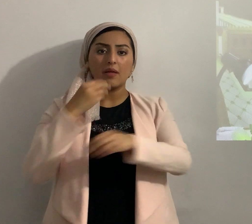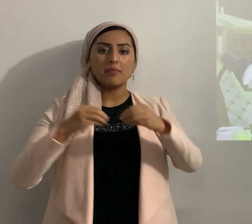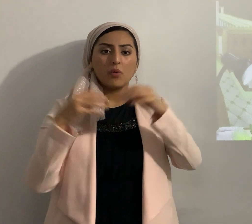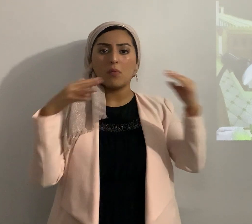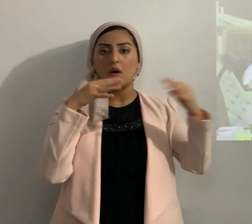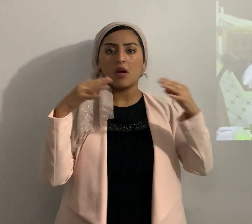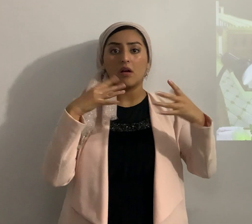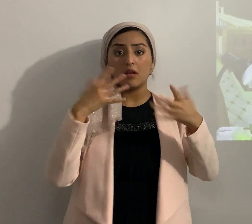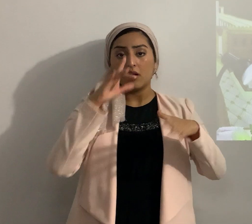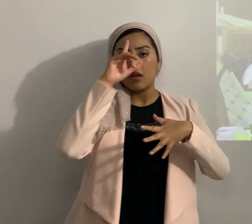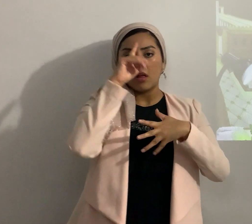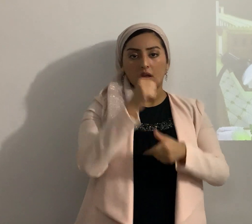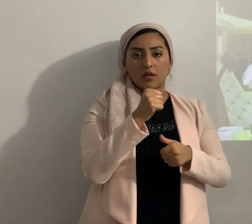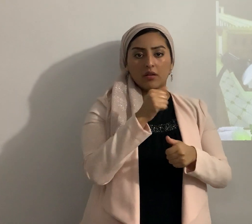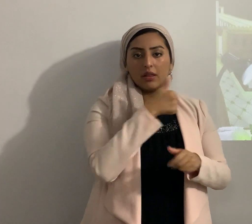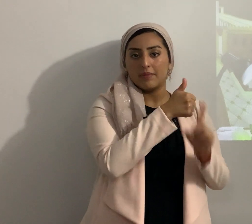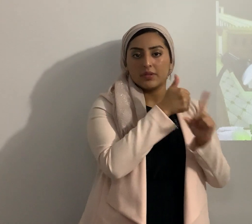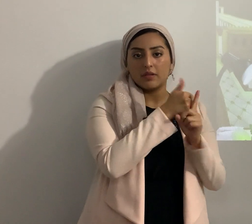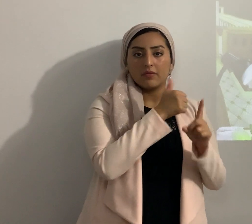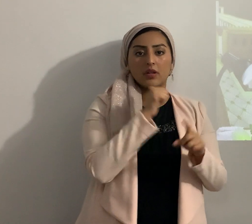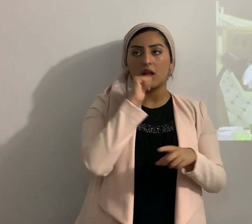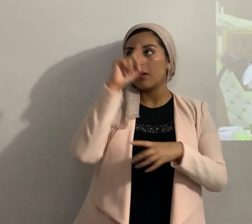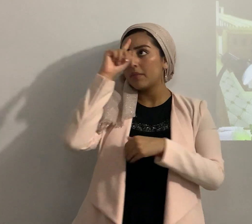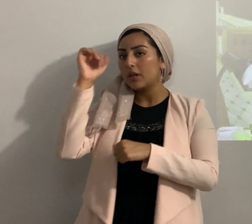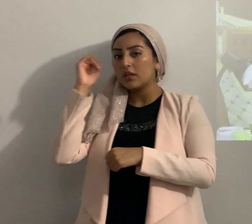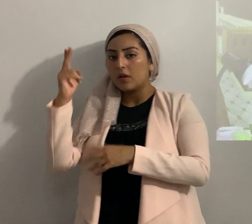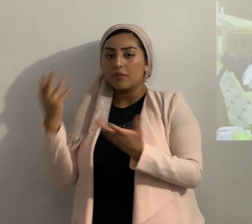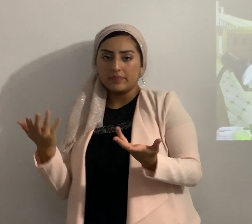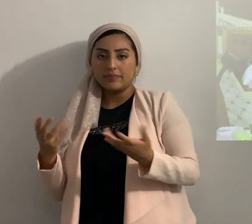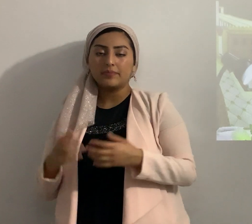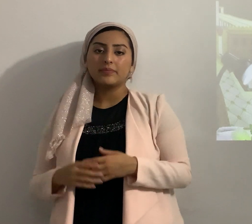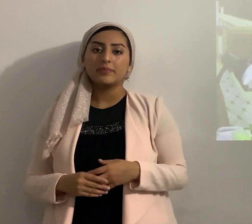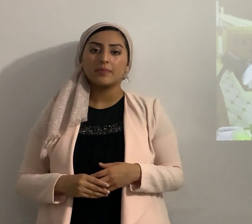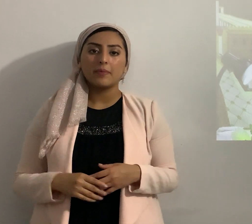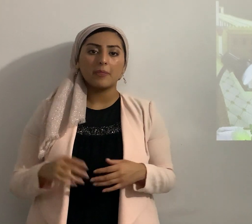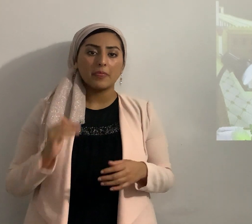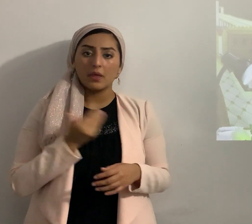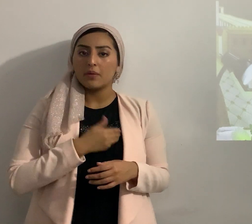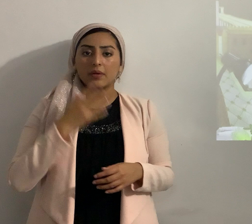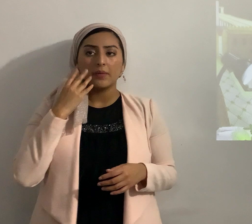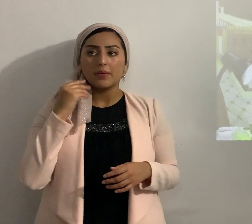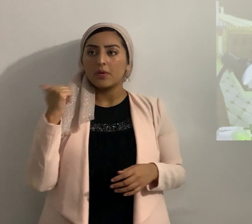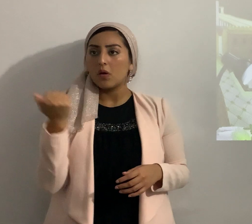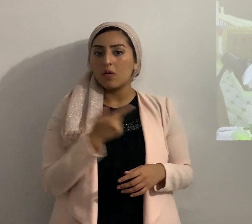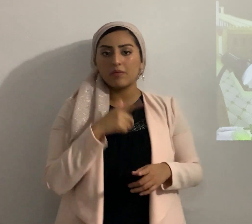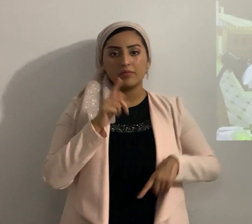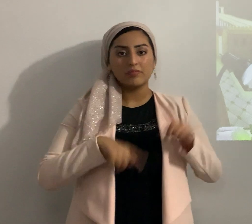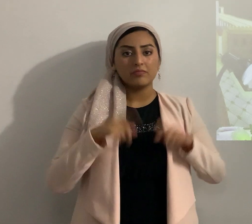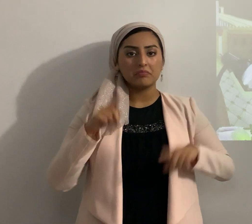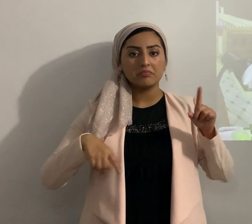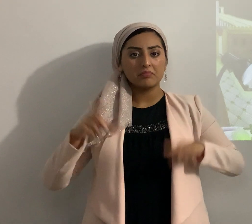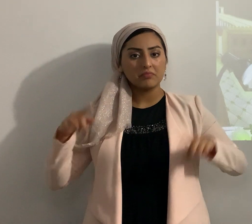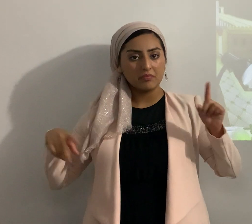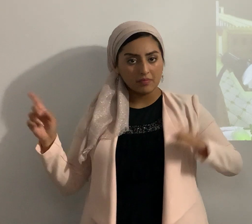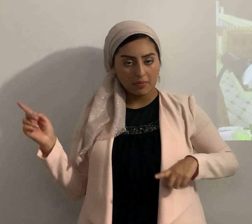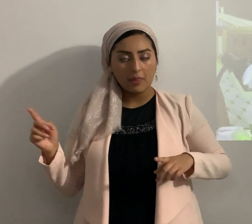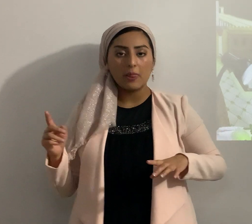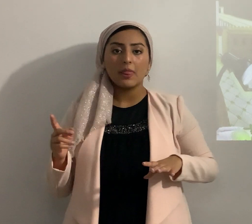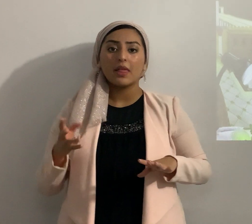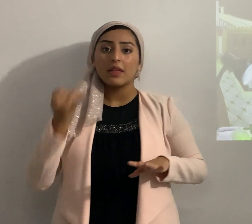entonces eso sería desconfiar del Todopoderoso nos ha pasado a todos de una manera u otra si yo hago esto